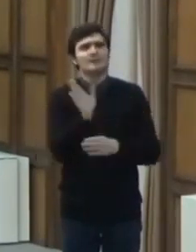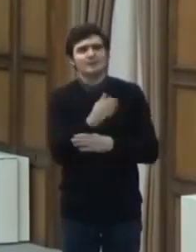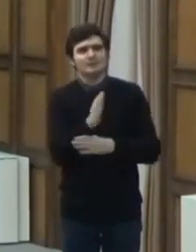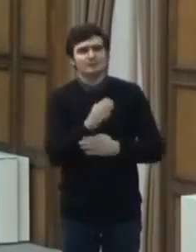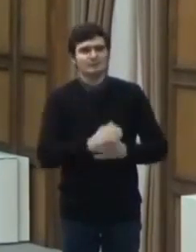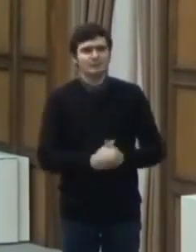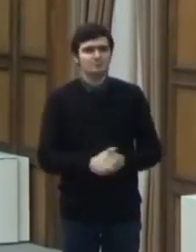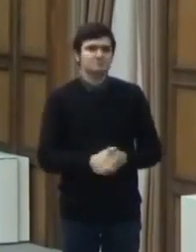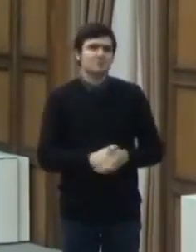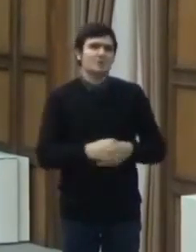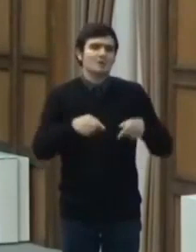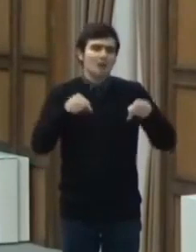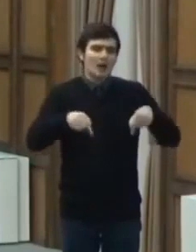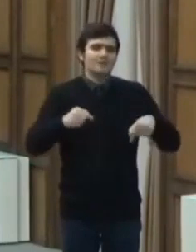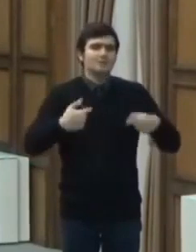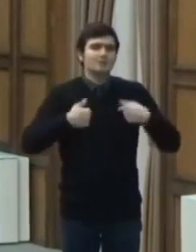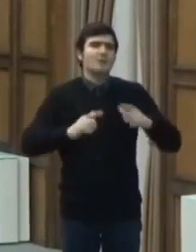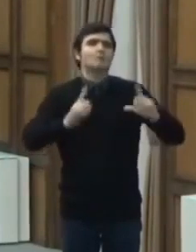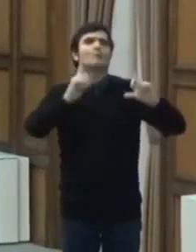O să mă opresc aici,